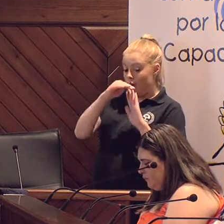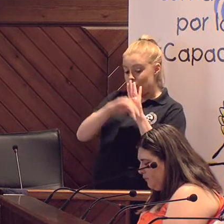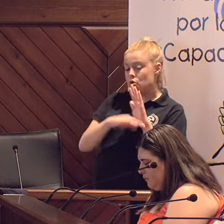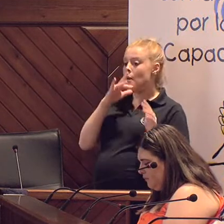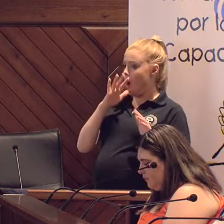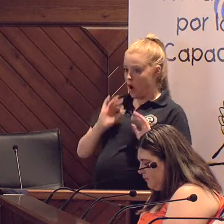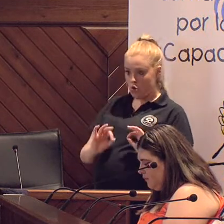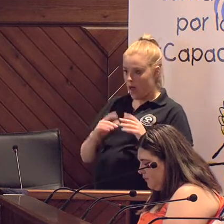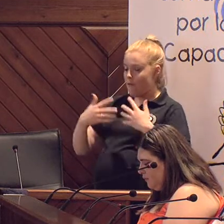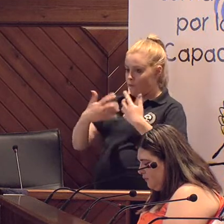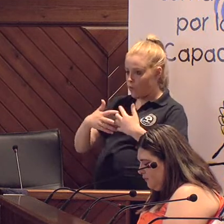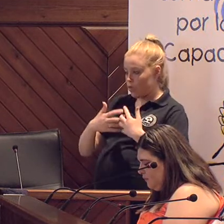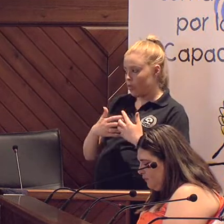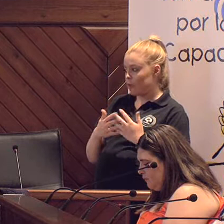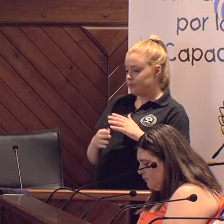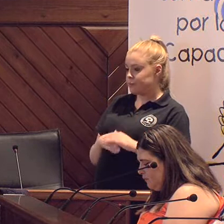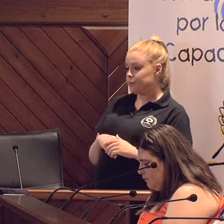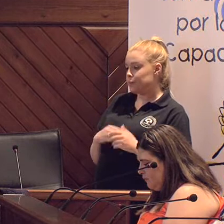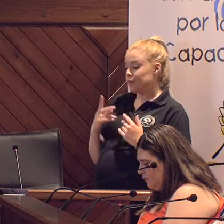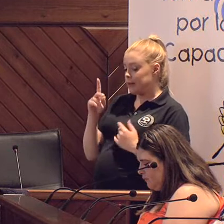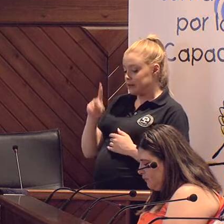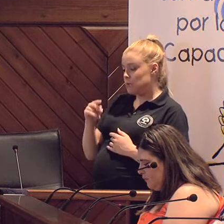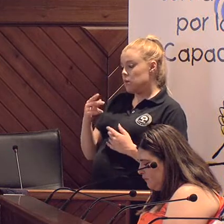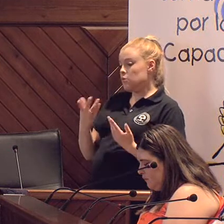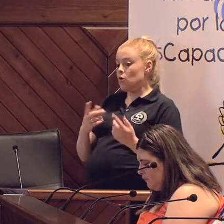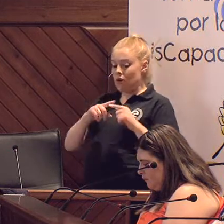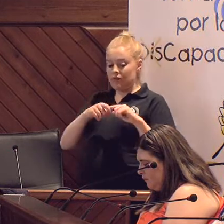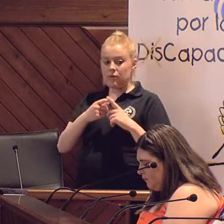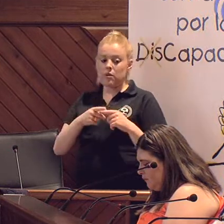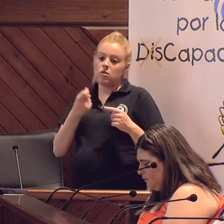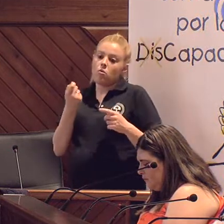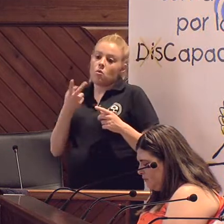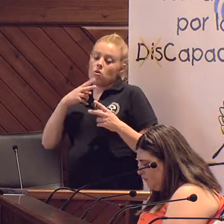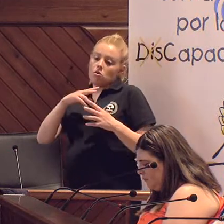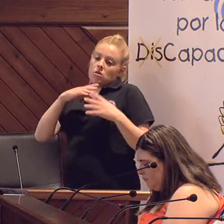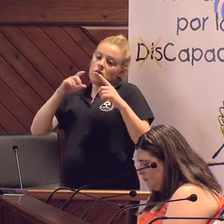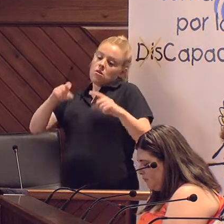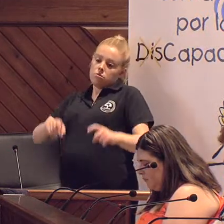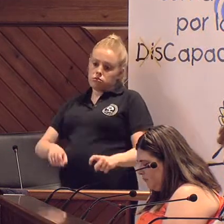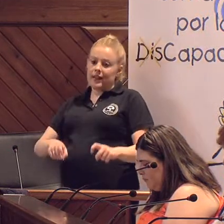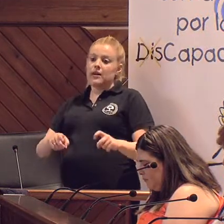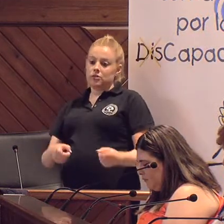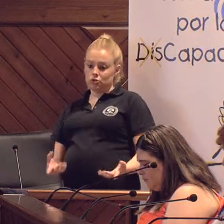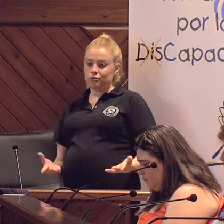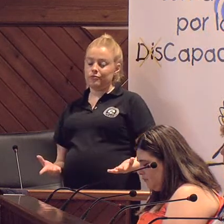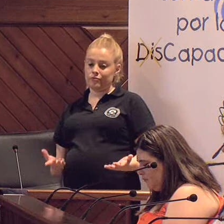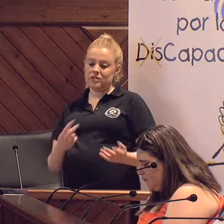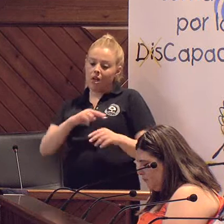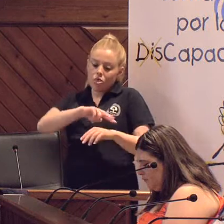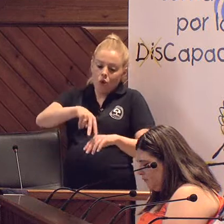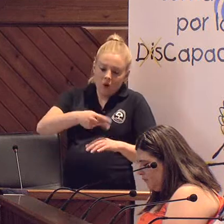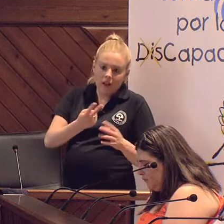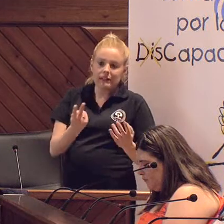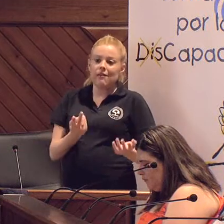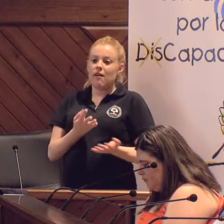que está funcionando en ese sentido. Y también, a la vez, pues, darle respiro a esas personas que normalmente cuidan de estas personas que esas dos horitas